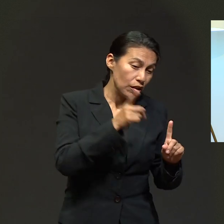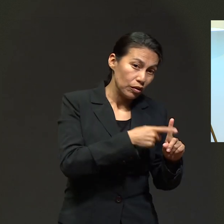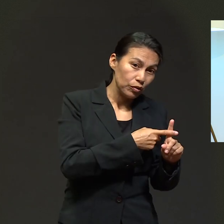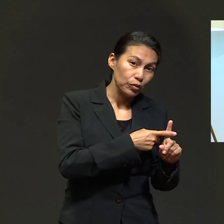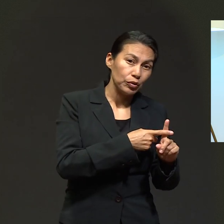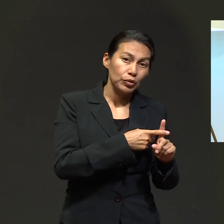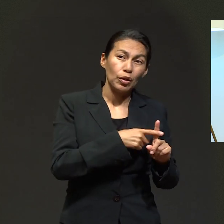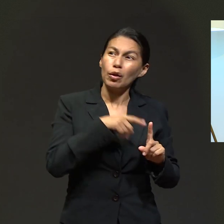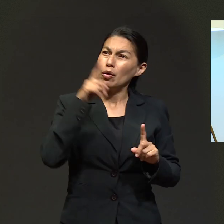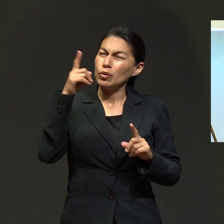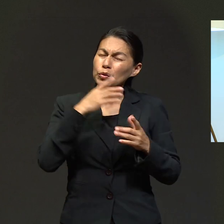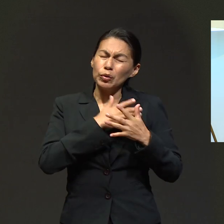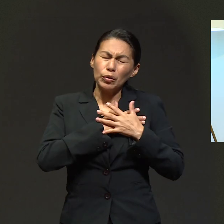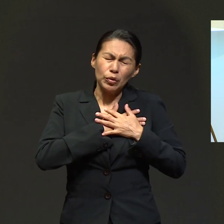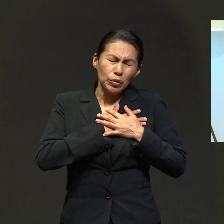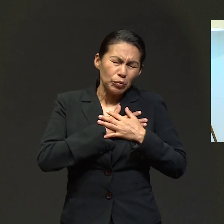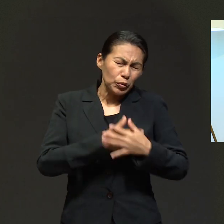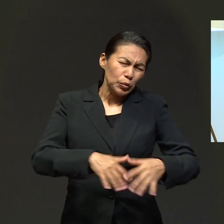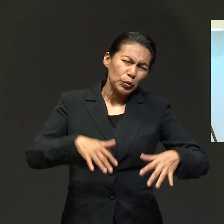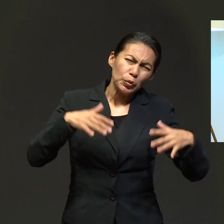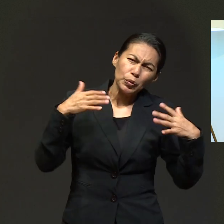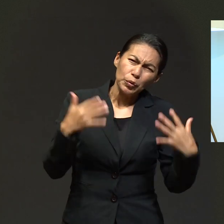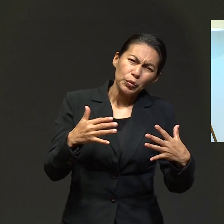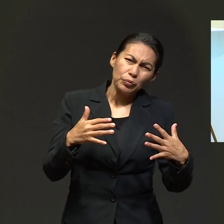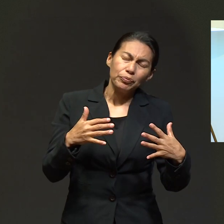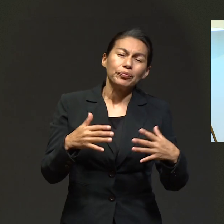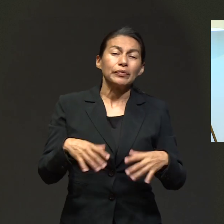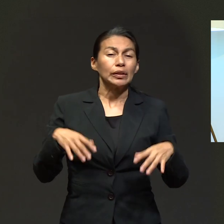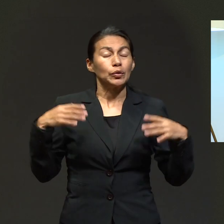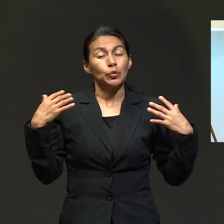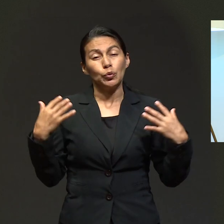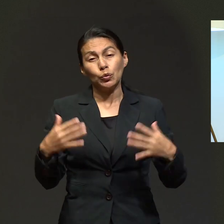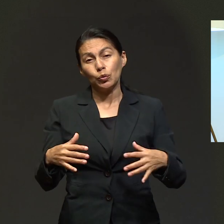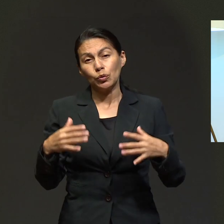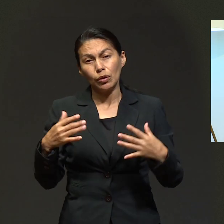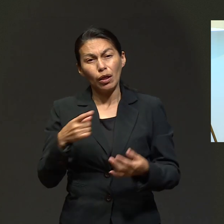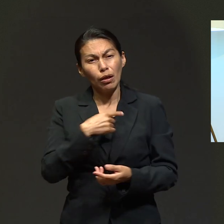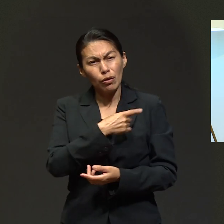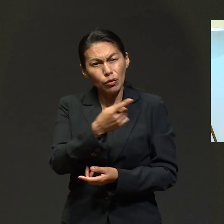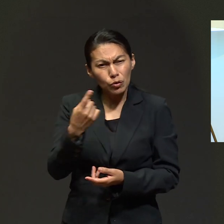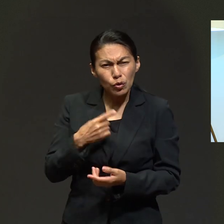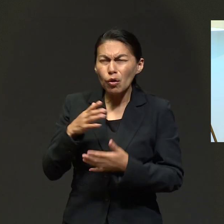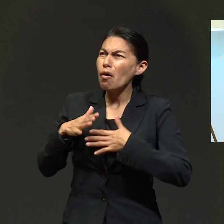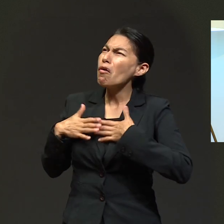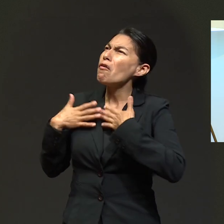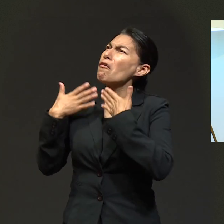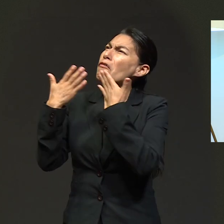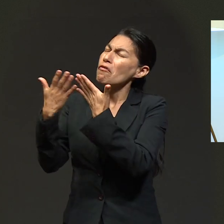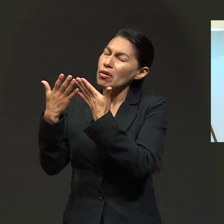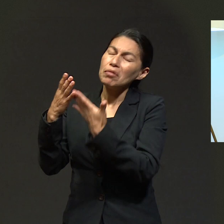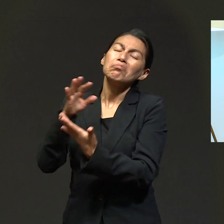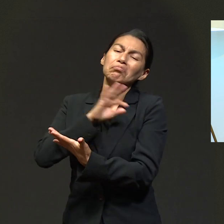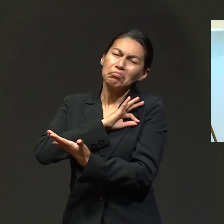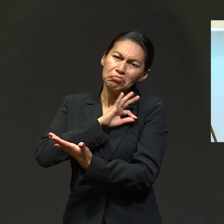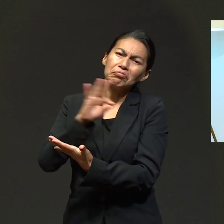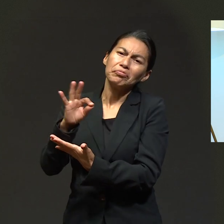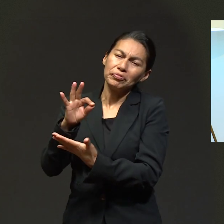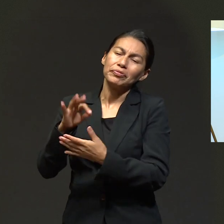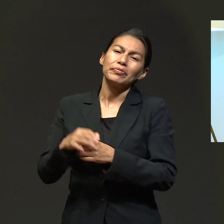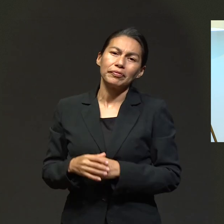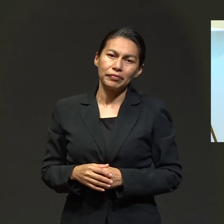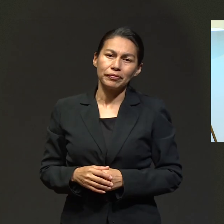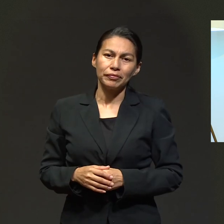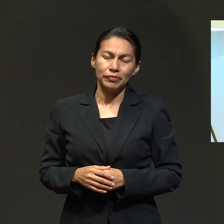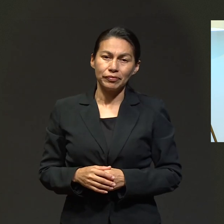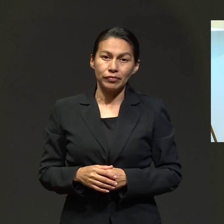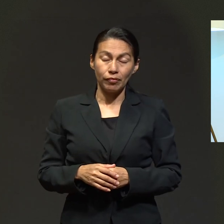El amor de Dios no tiene límites y podemos confiar en él incondicionalmente.